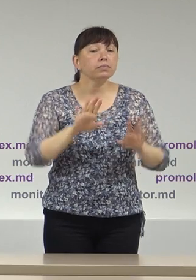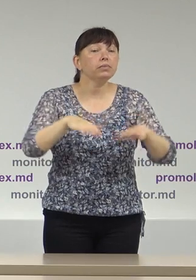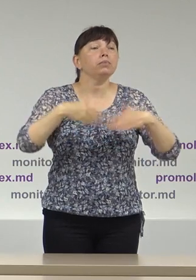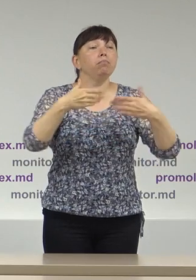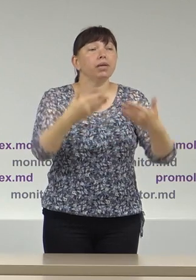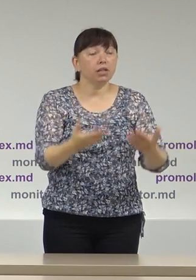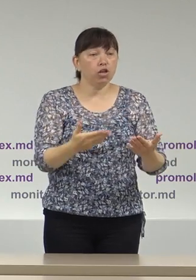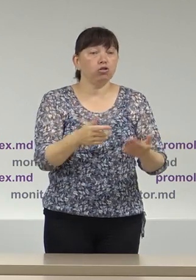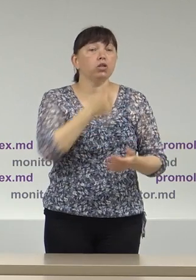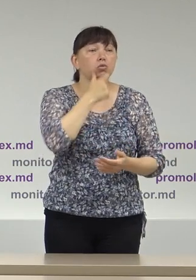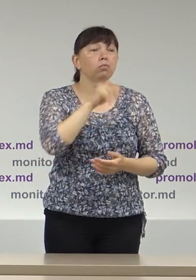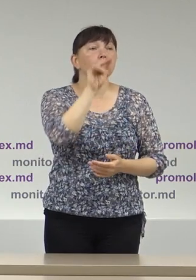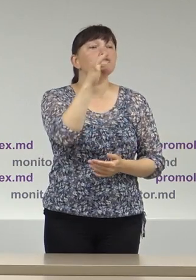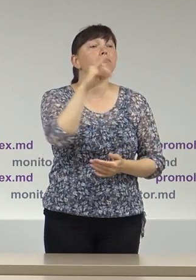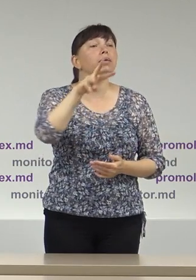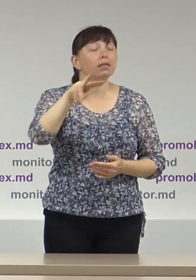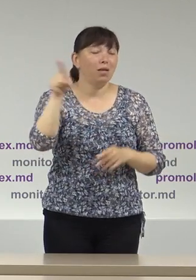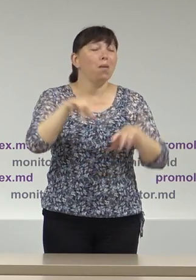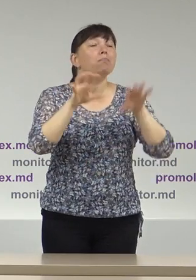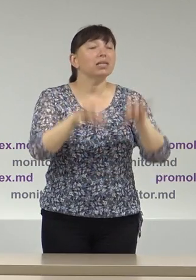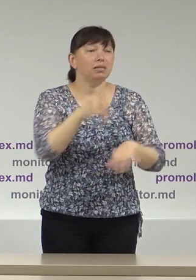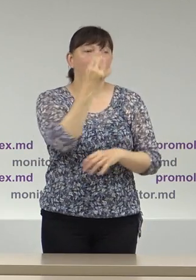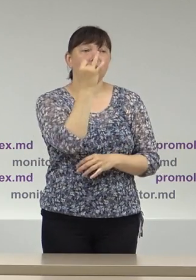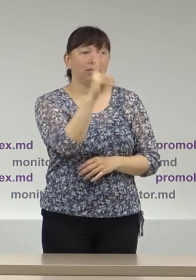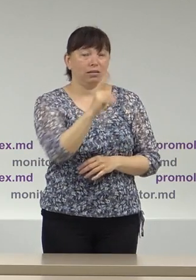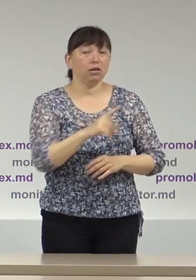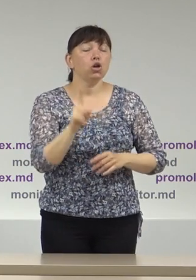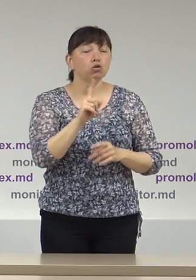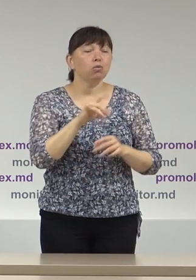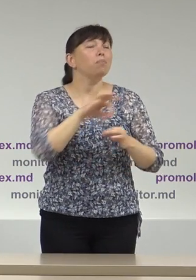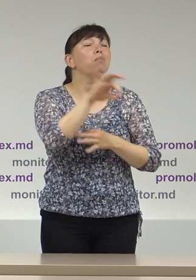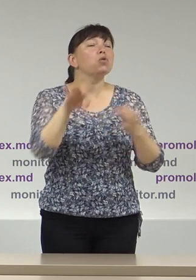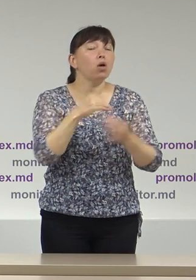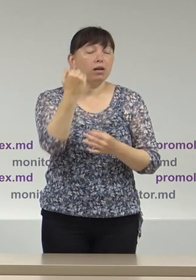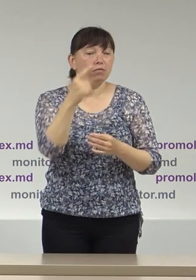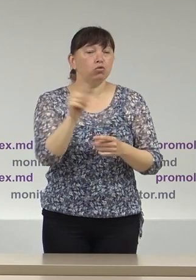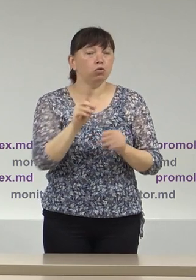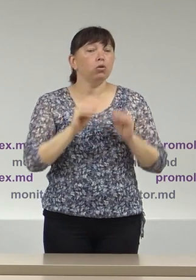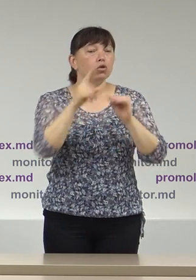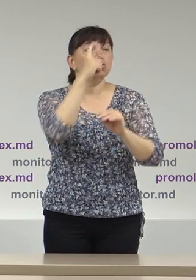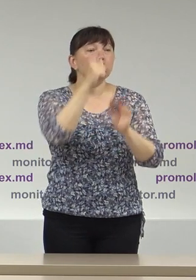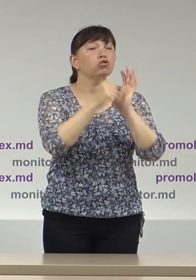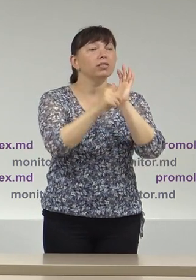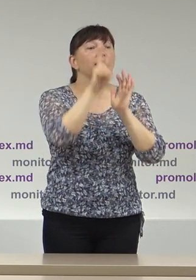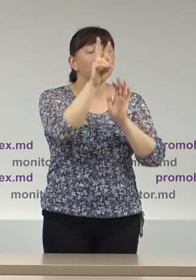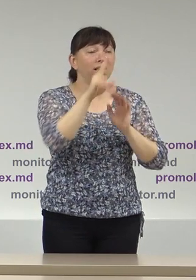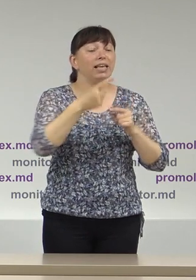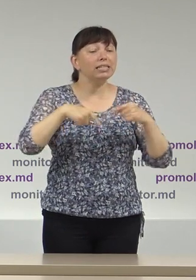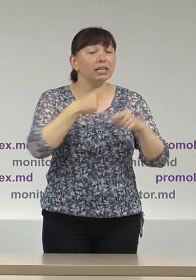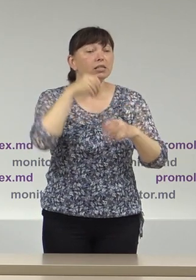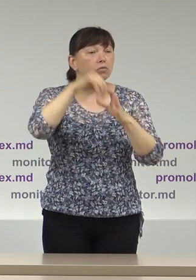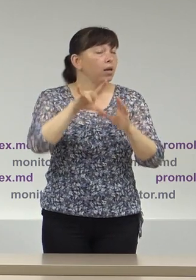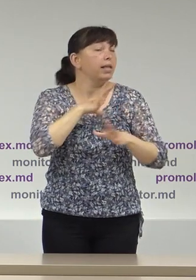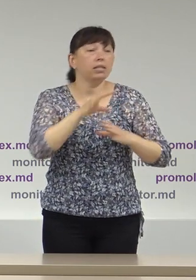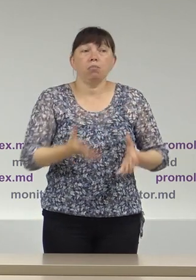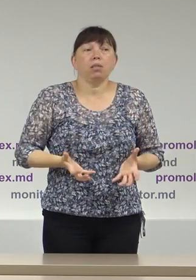propunerea domnului Cimil, președintele CEC, de a constitui, sau proiectul dumnealui, de a constitui 162 de secții de votare nu a fost